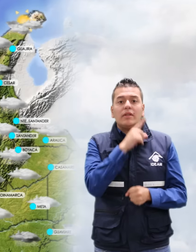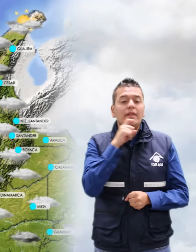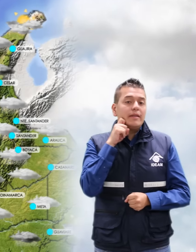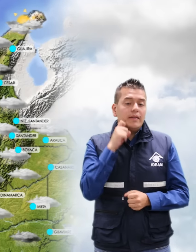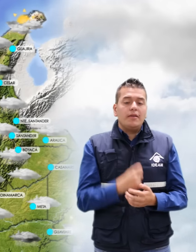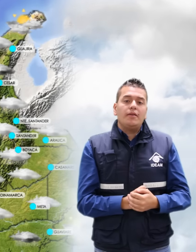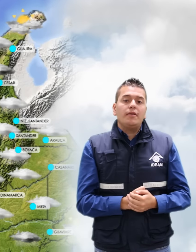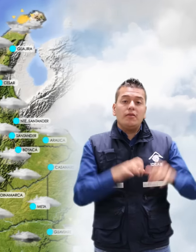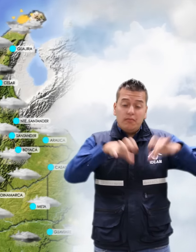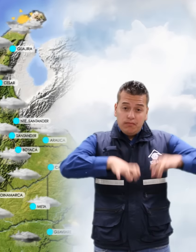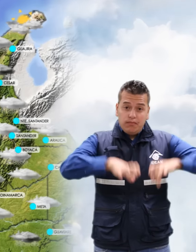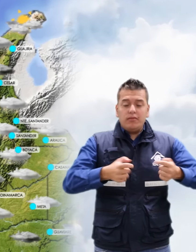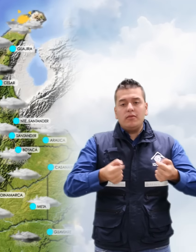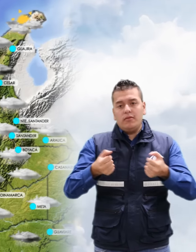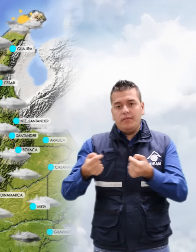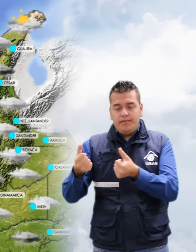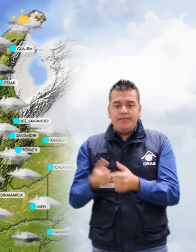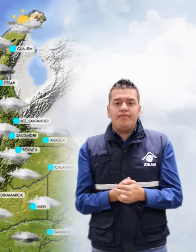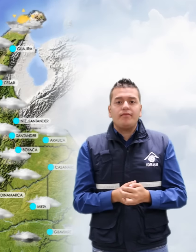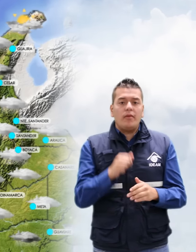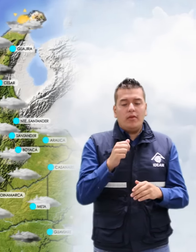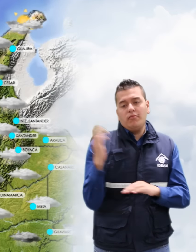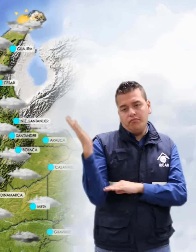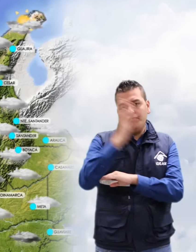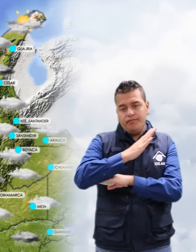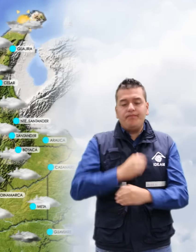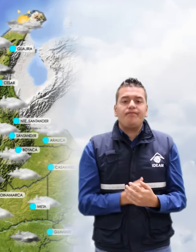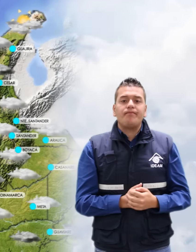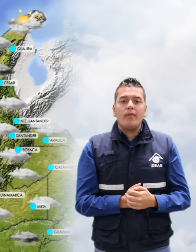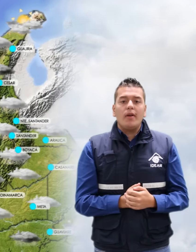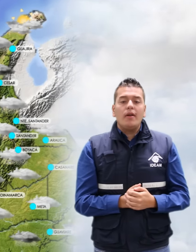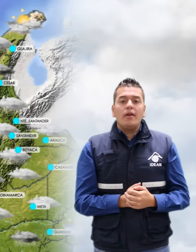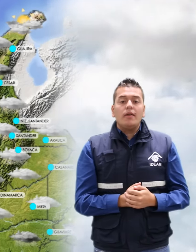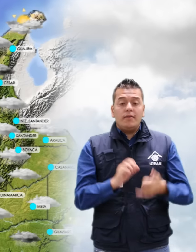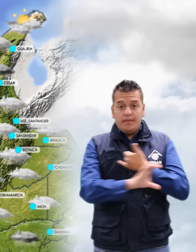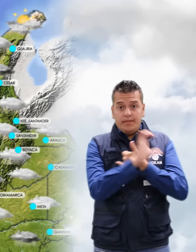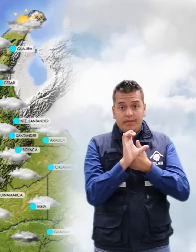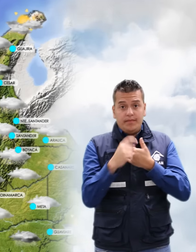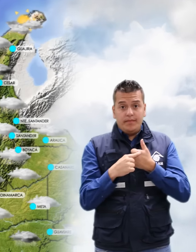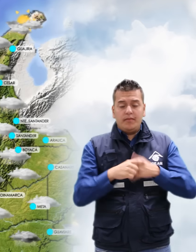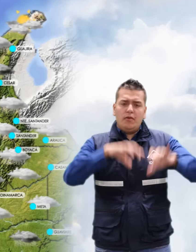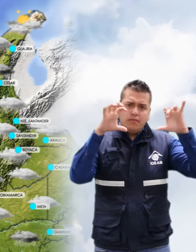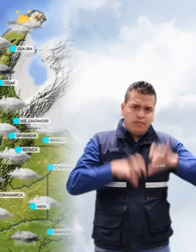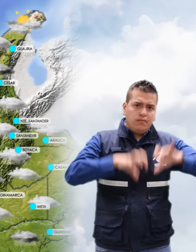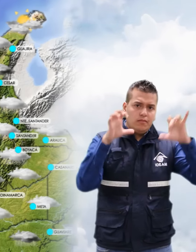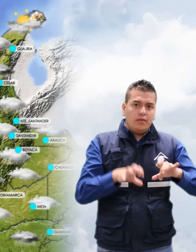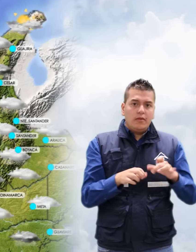con lluvias intermitentes a lo largo de la jornada. Sobre la región Caribe, precipitaciones de